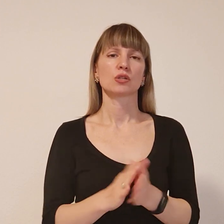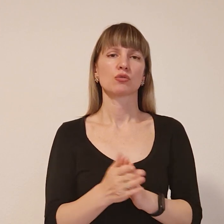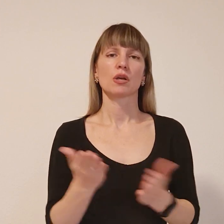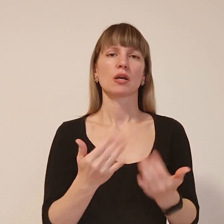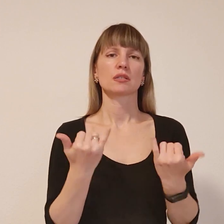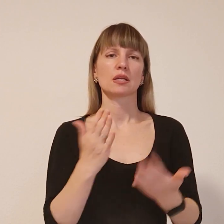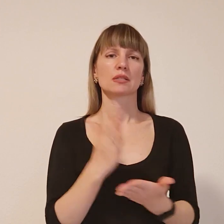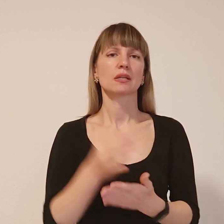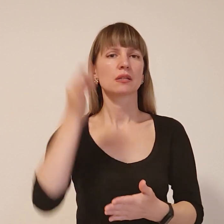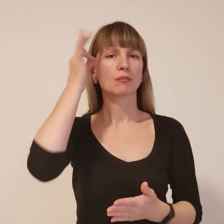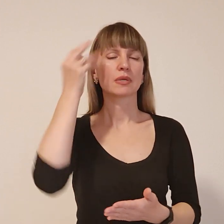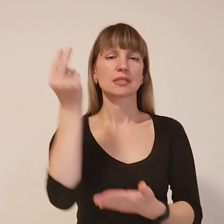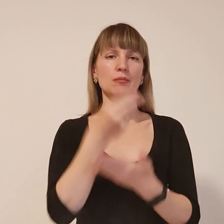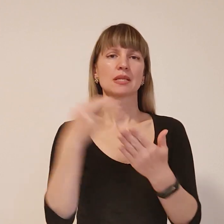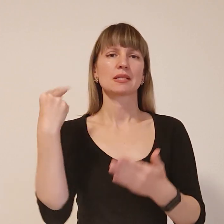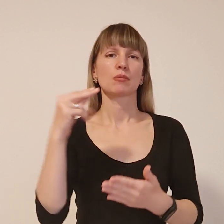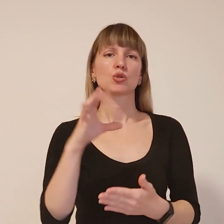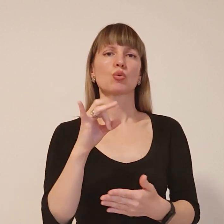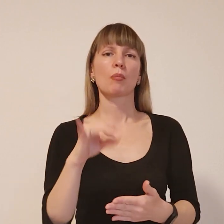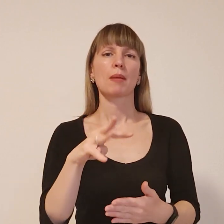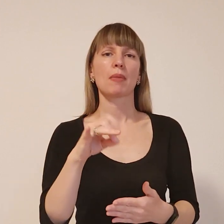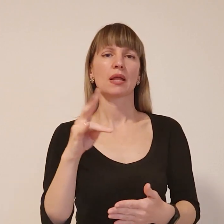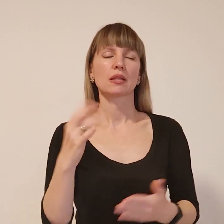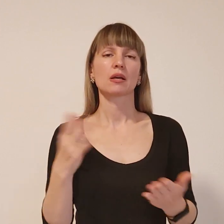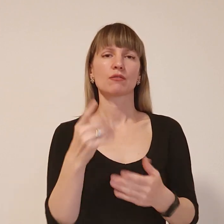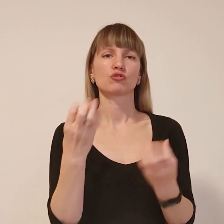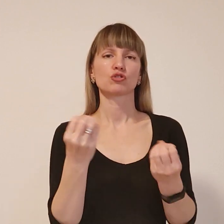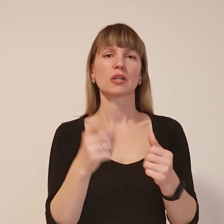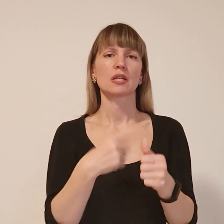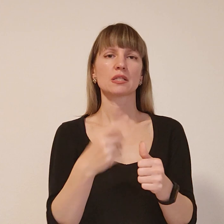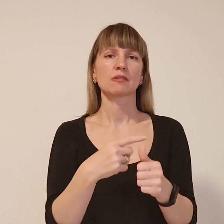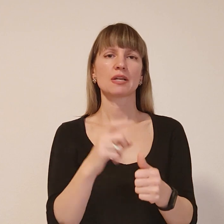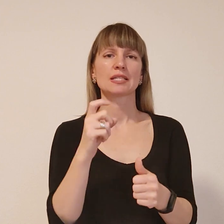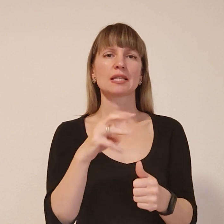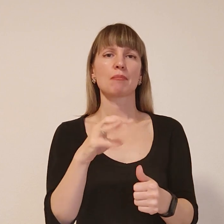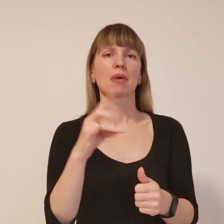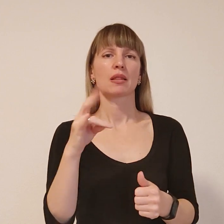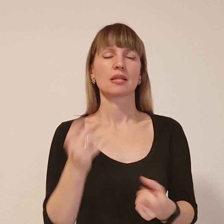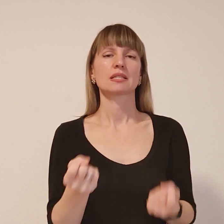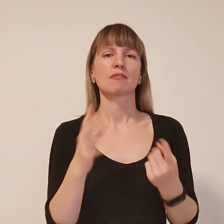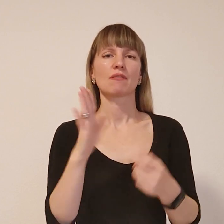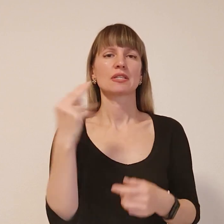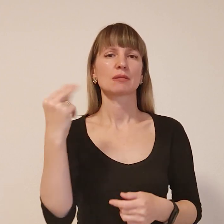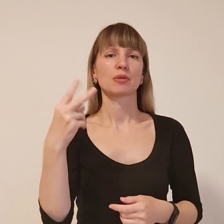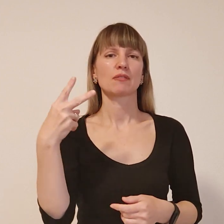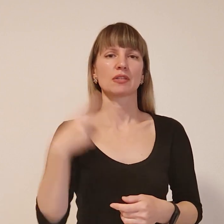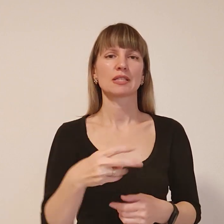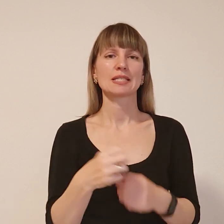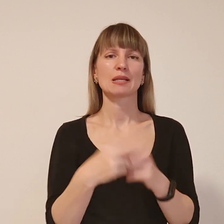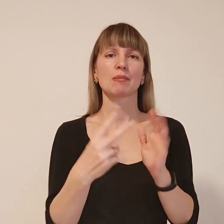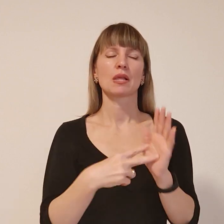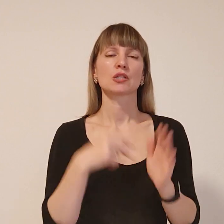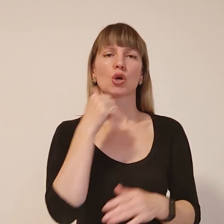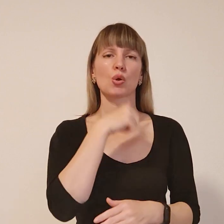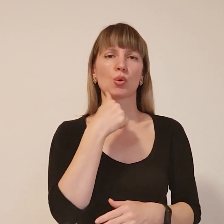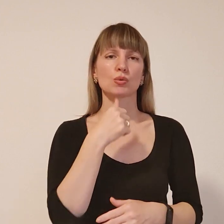Нагадаємо, зображення запорізького супермена, або, як його ще називали, «Земен», з'явилися у Запоріжжі в 2017 році. Найбільш